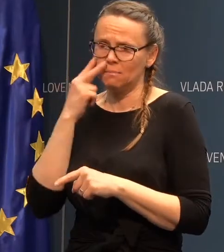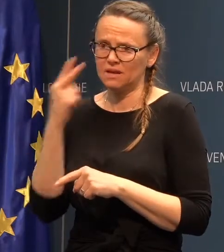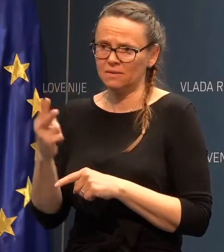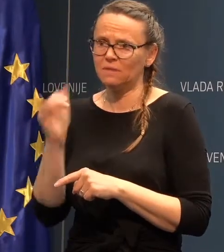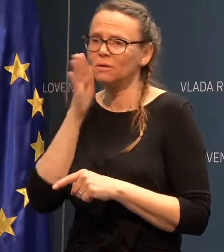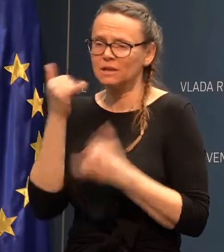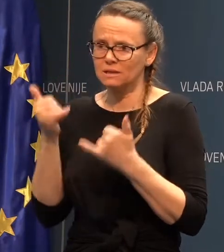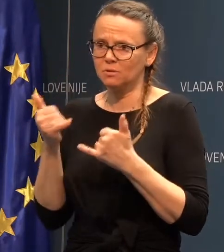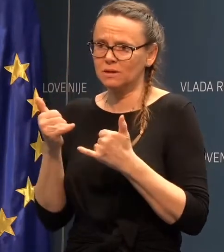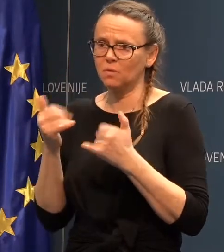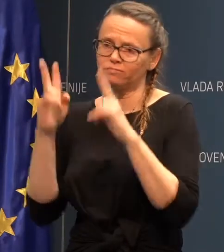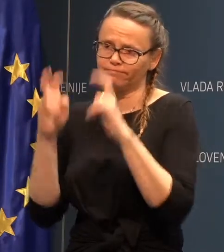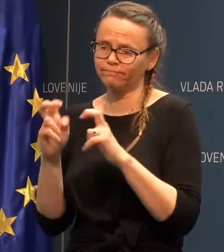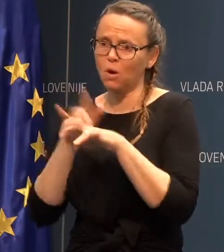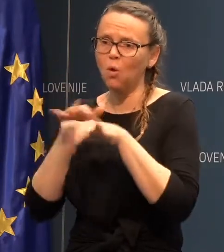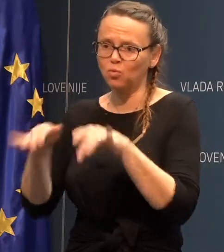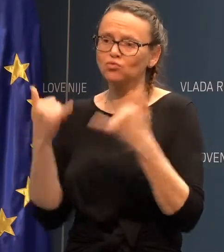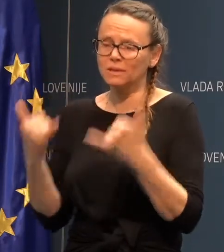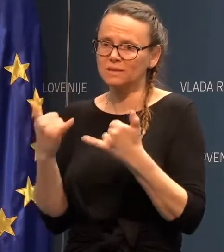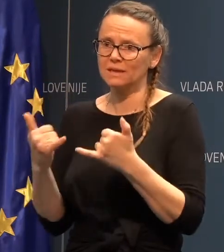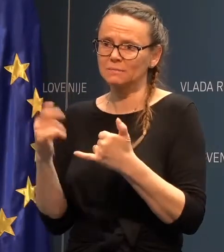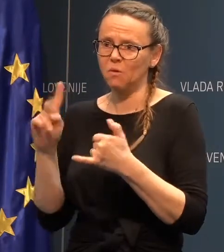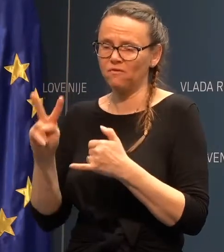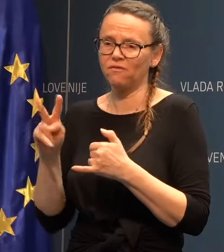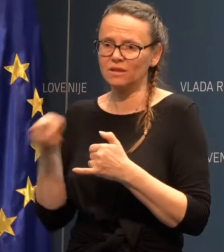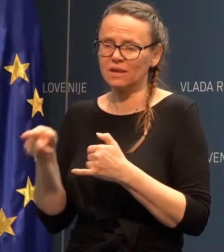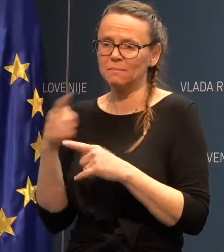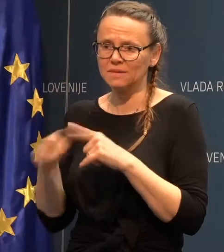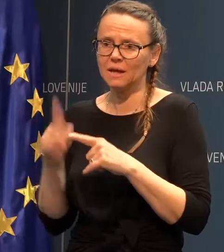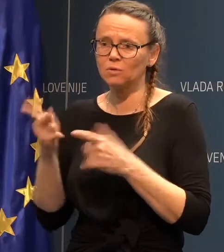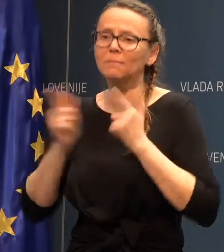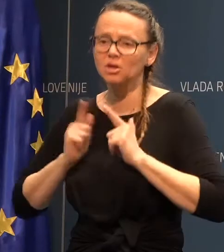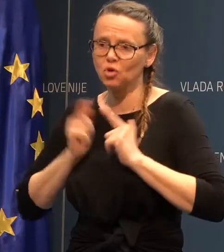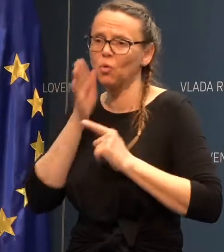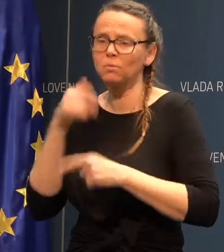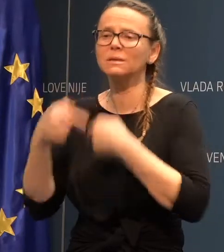da bo se zajezila okružba. Mi smo v opazi, ko pričapujemo, da se bo nadaljevala.